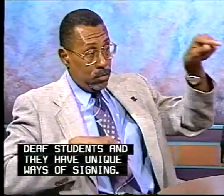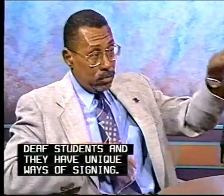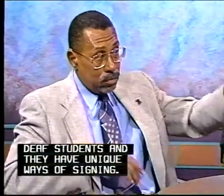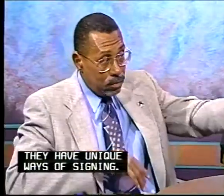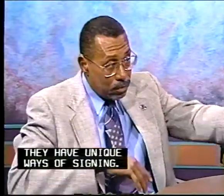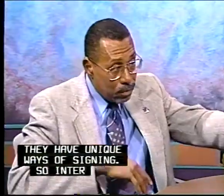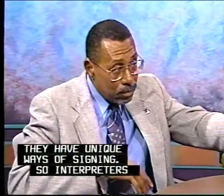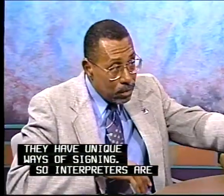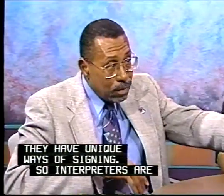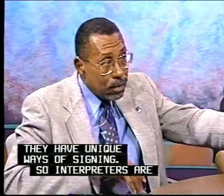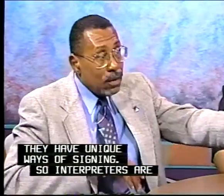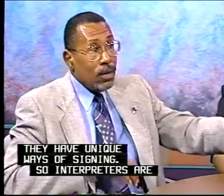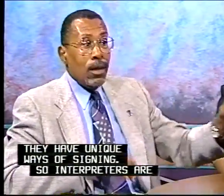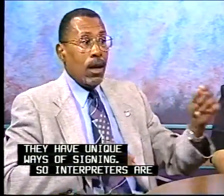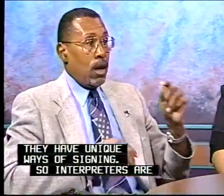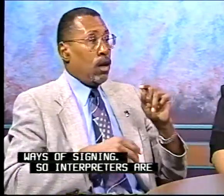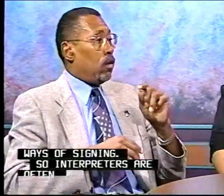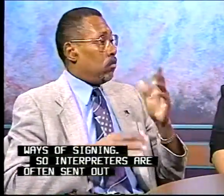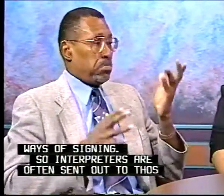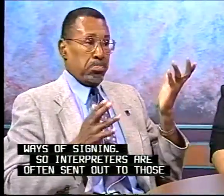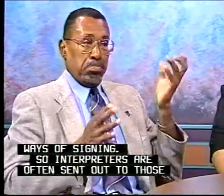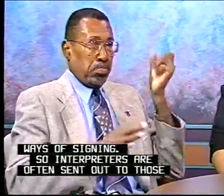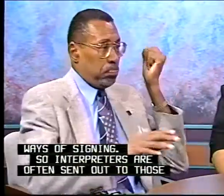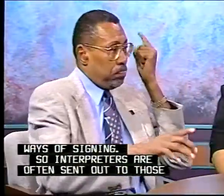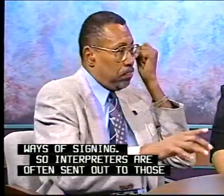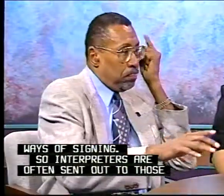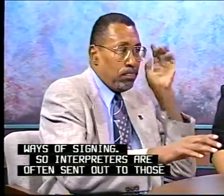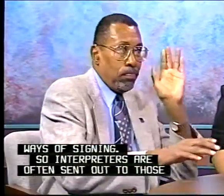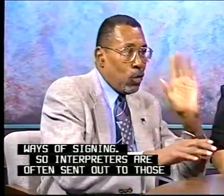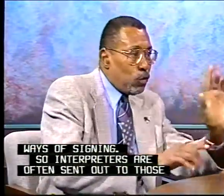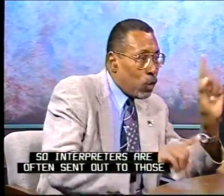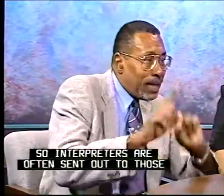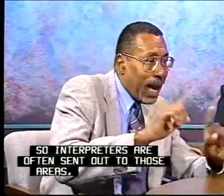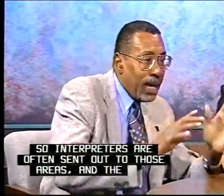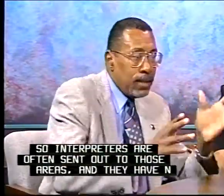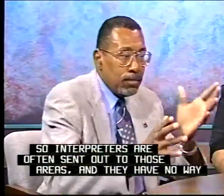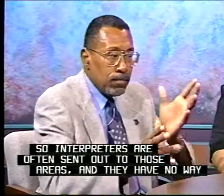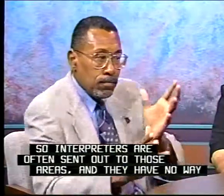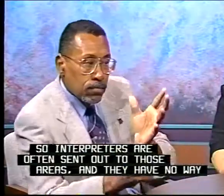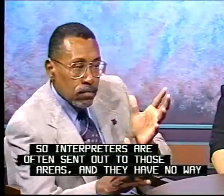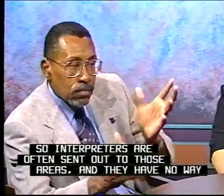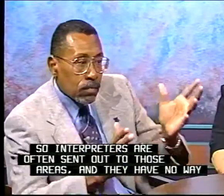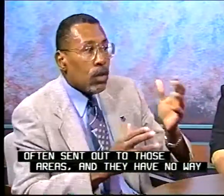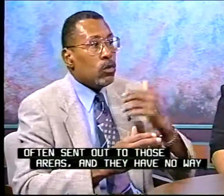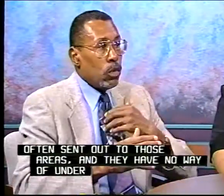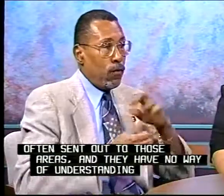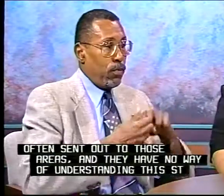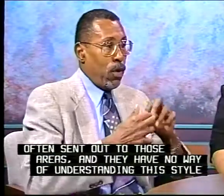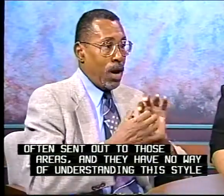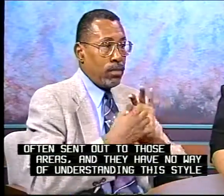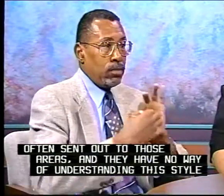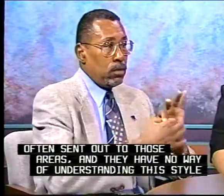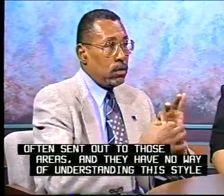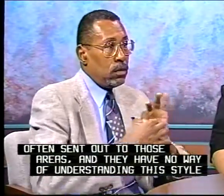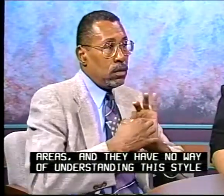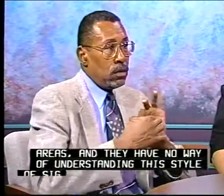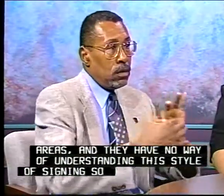So interpreters are often sent out to those areas and they have no way of understanding this style of signing. So you have a